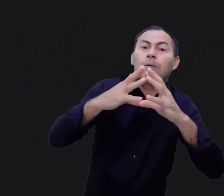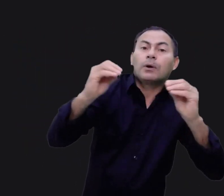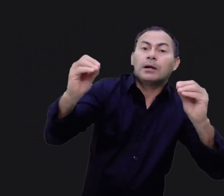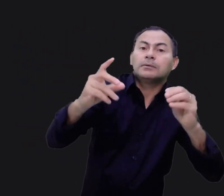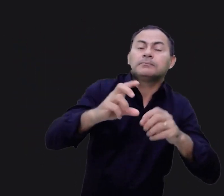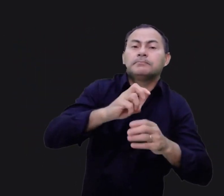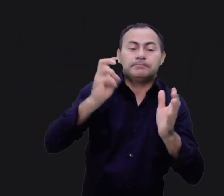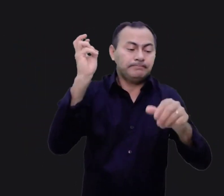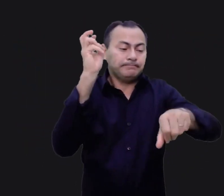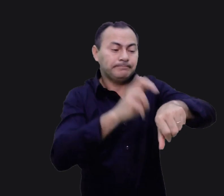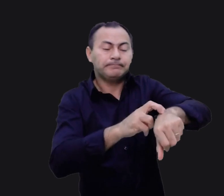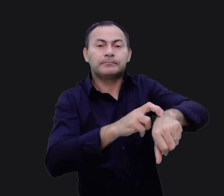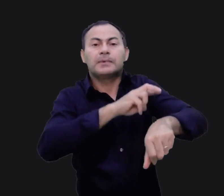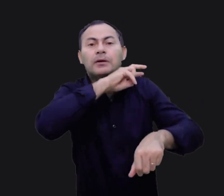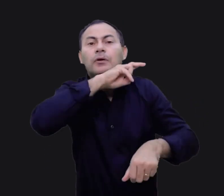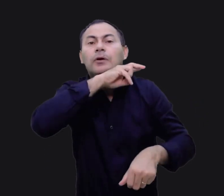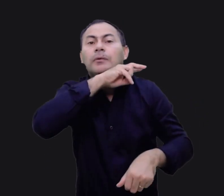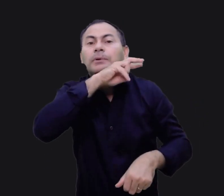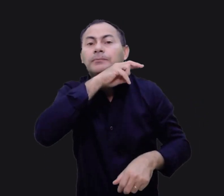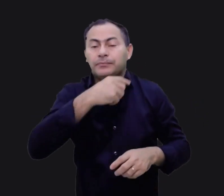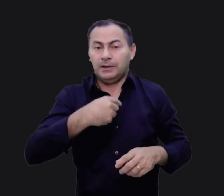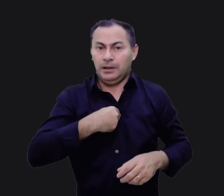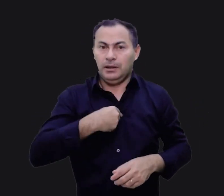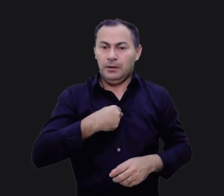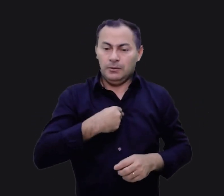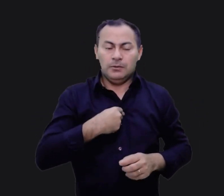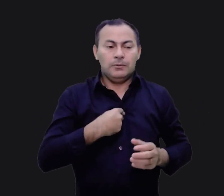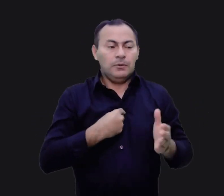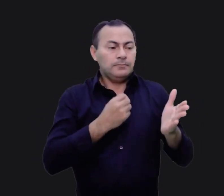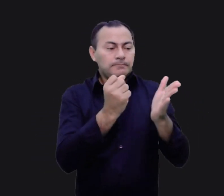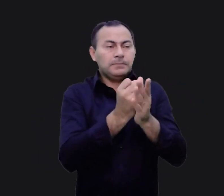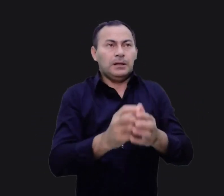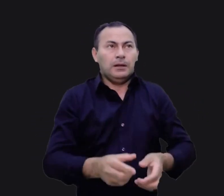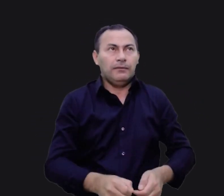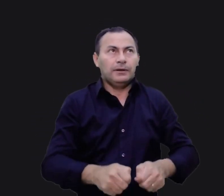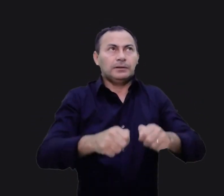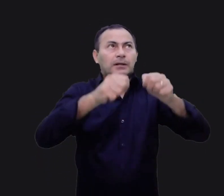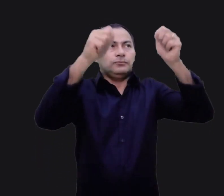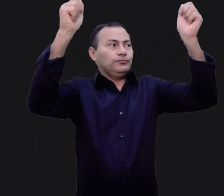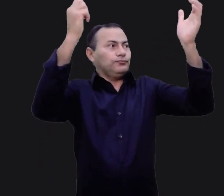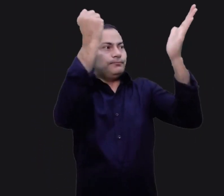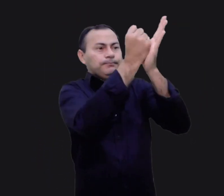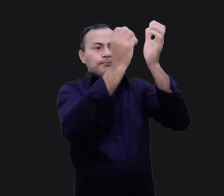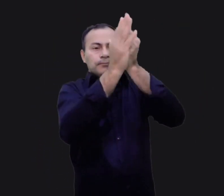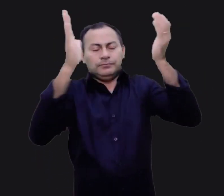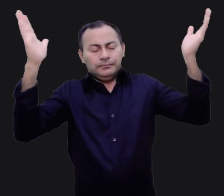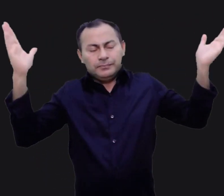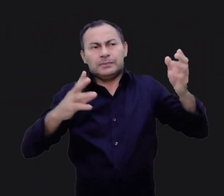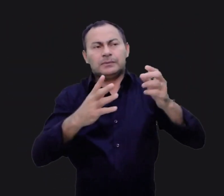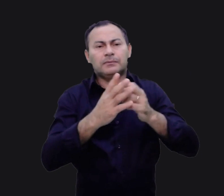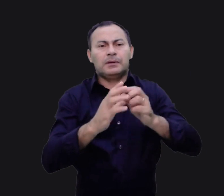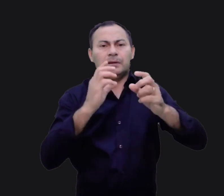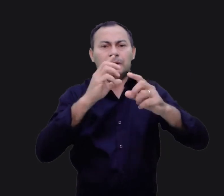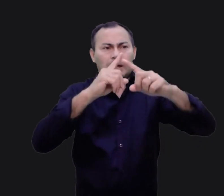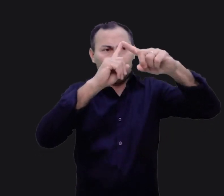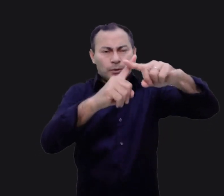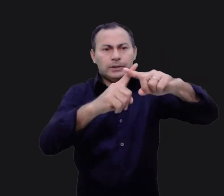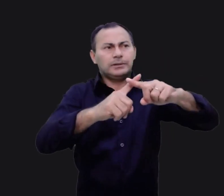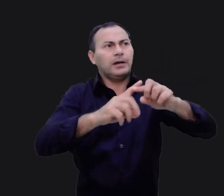eram curadas das picadas das serpentes. Quando eu for levantado na cruz e as pessoas olharem para ela e crerem, os seus